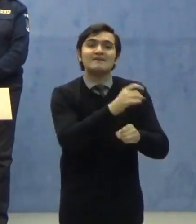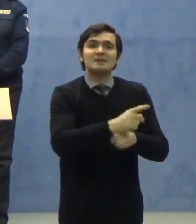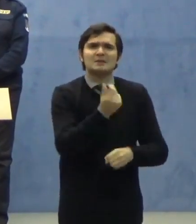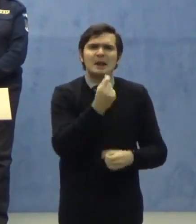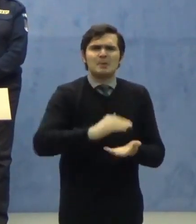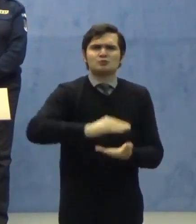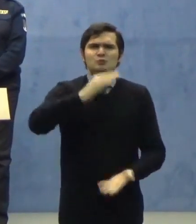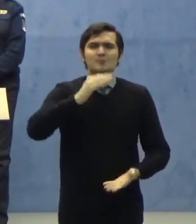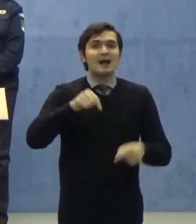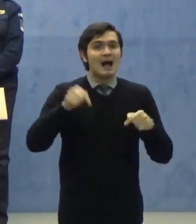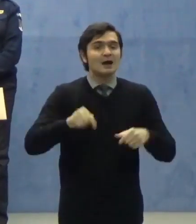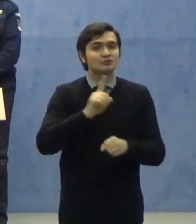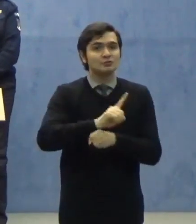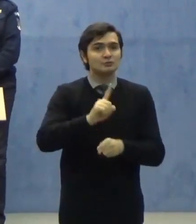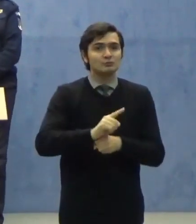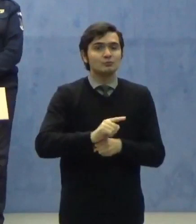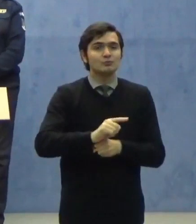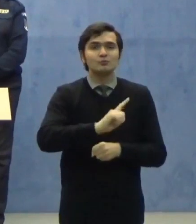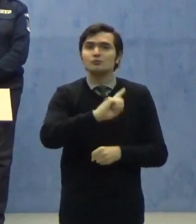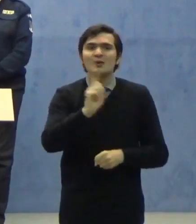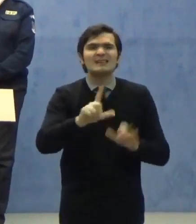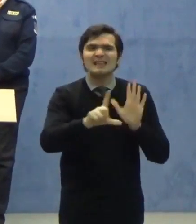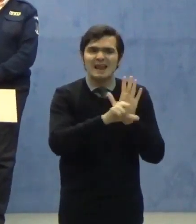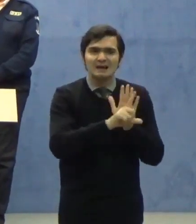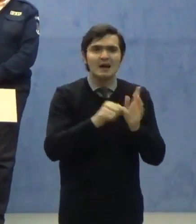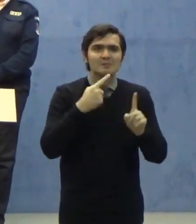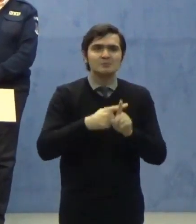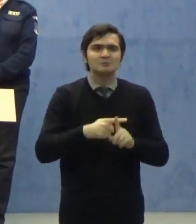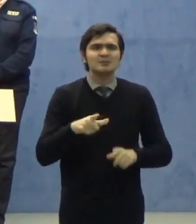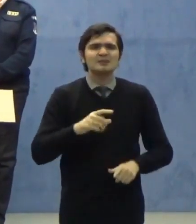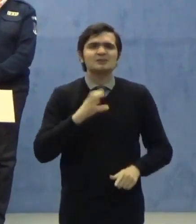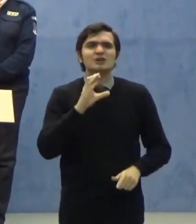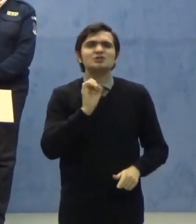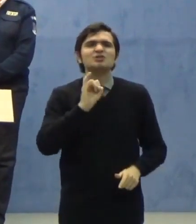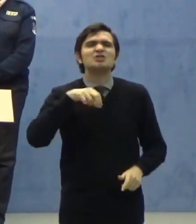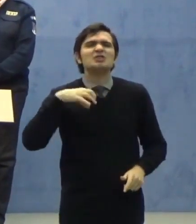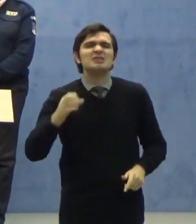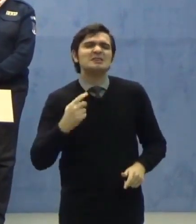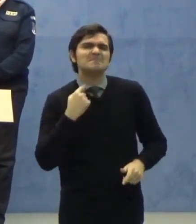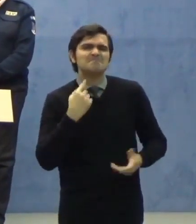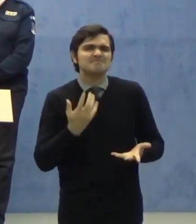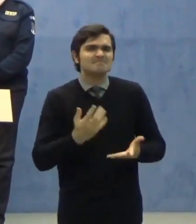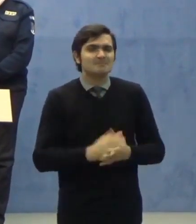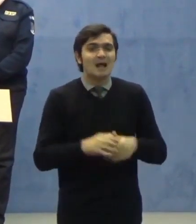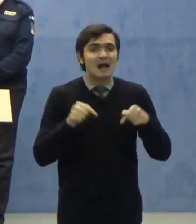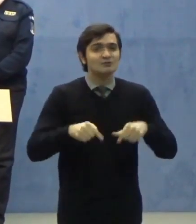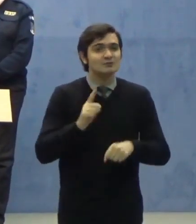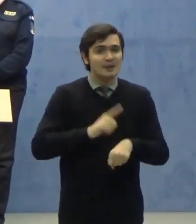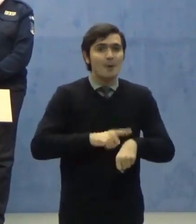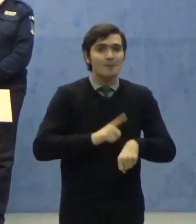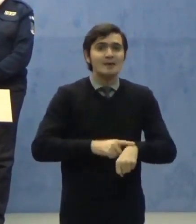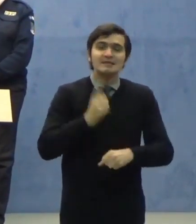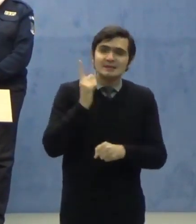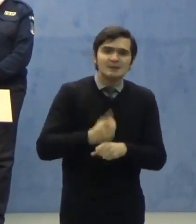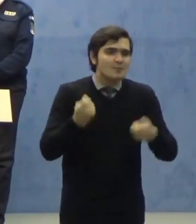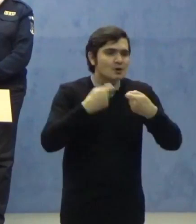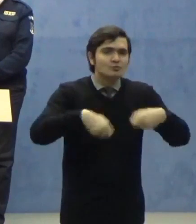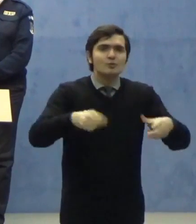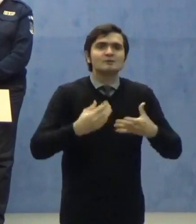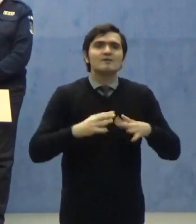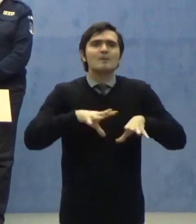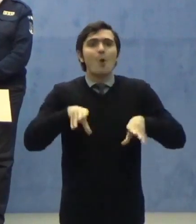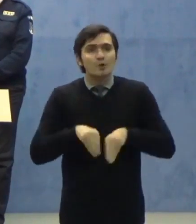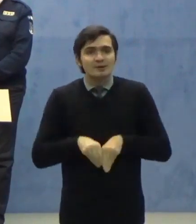Acest lucru nu este doar ilegal, este și cinic. În aceste momente, trebuie să fim toți uniți și să luăm toate măsurile